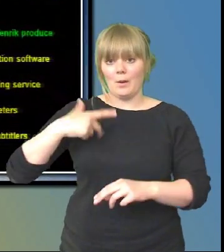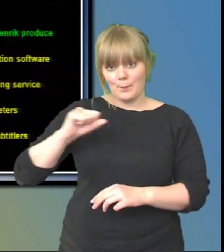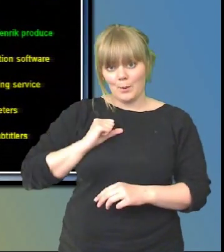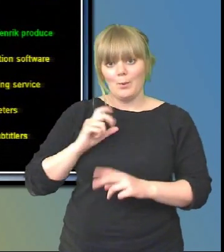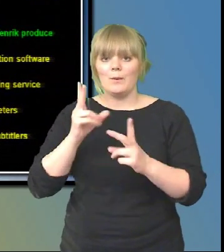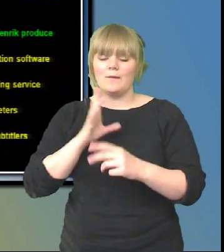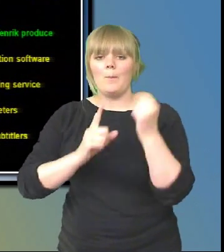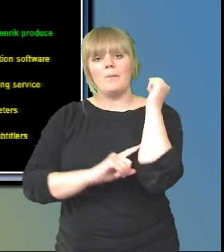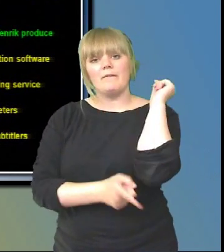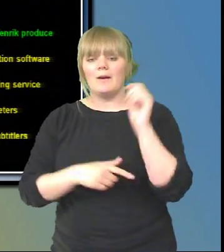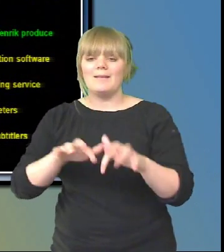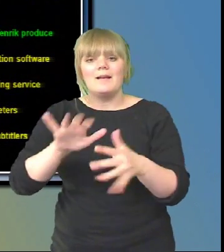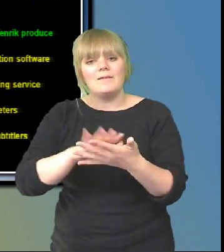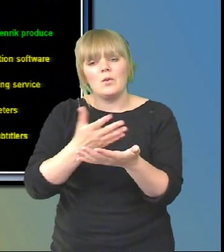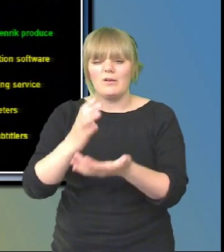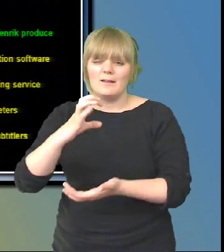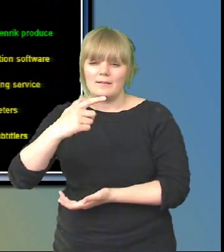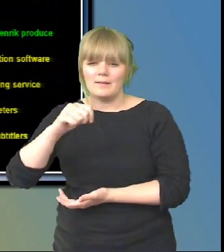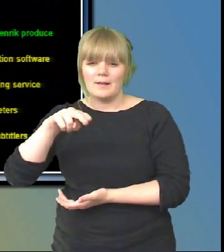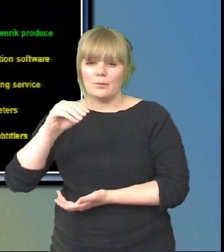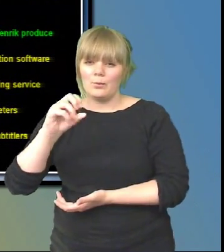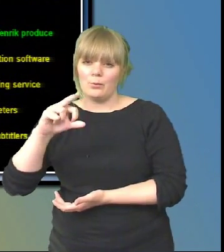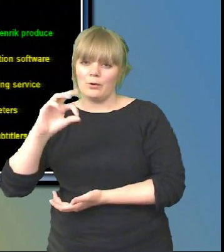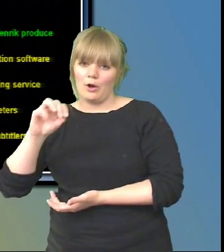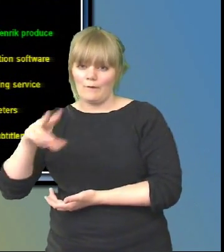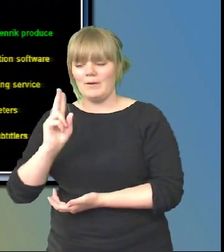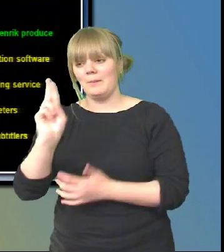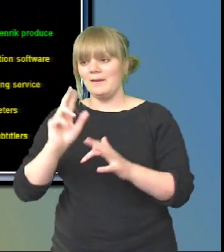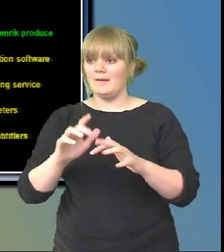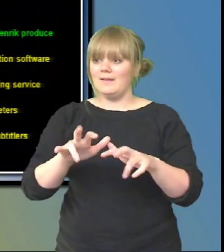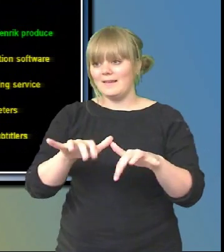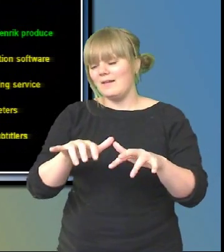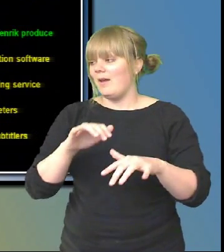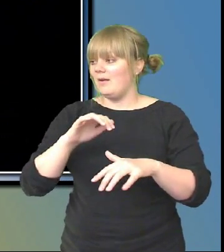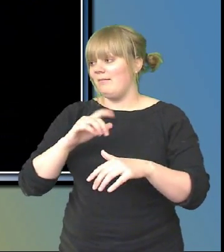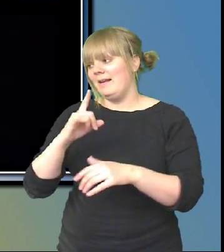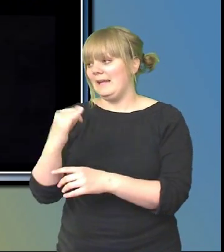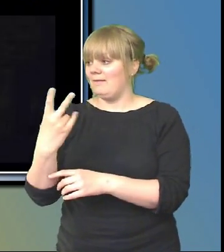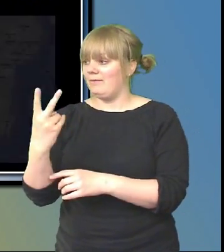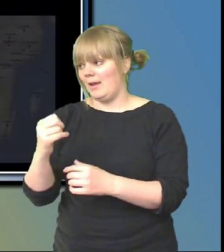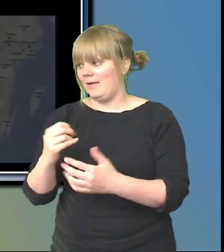stenografer eller real-time subtitler som det heter på engelska från svensk medietext som sitter och textrar här live.